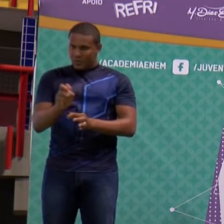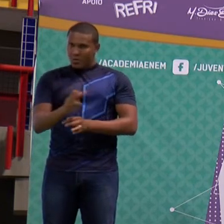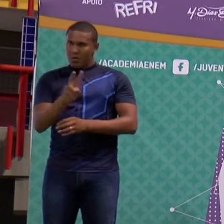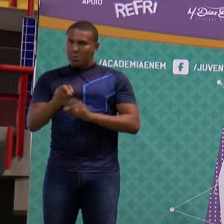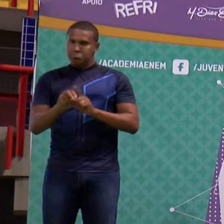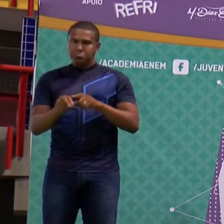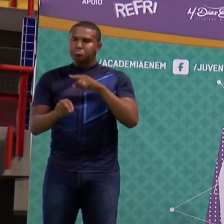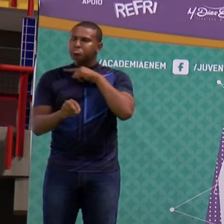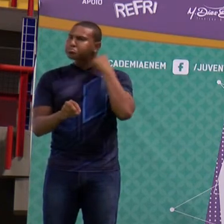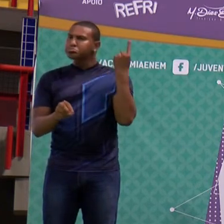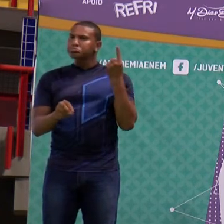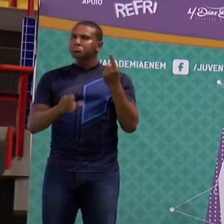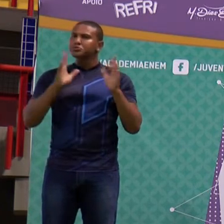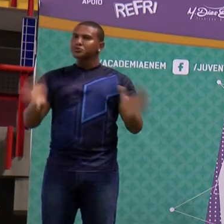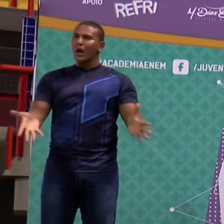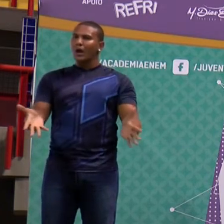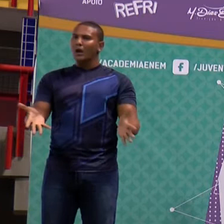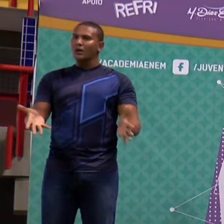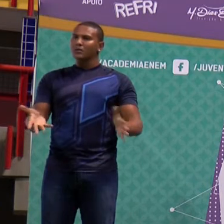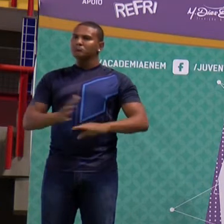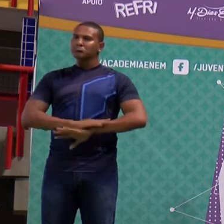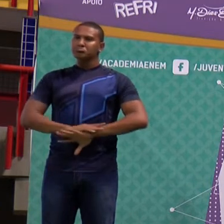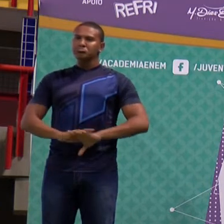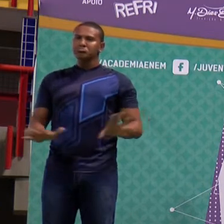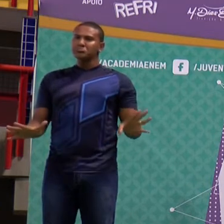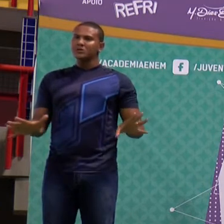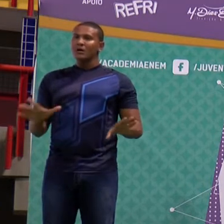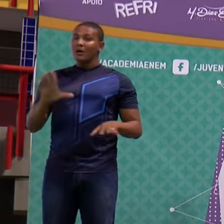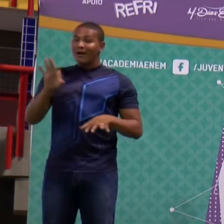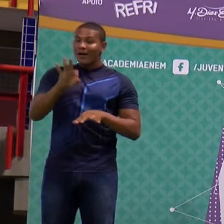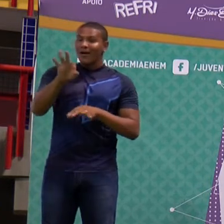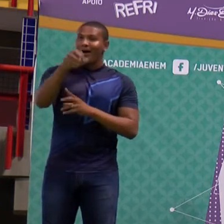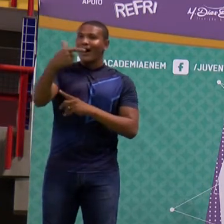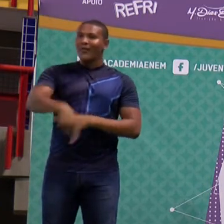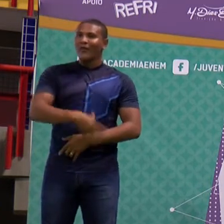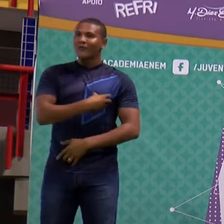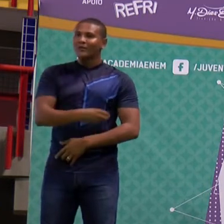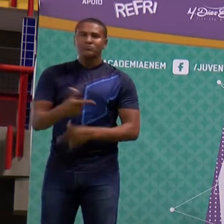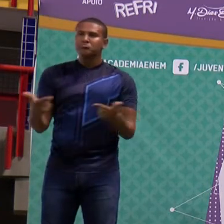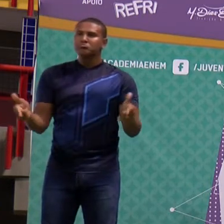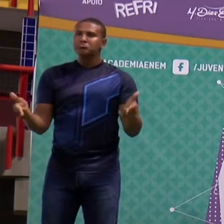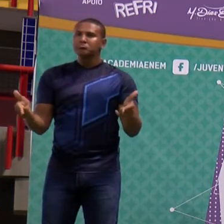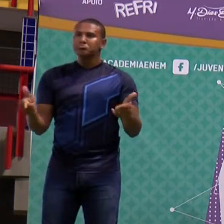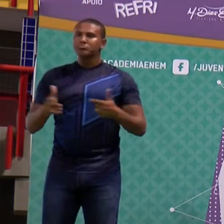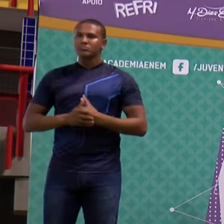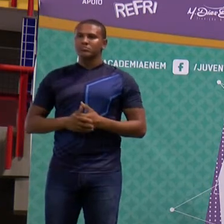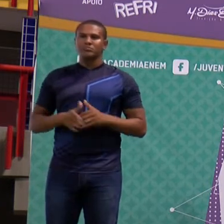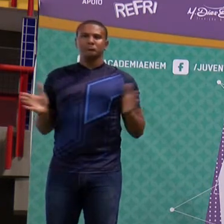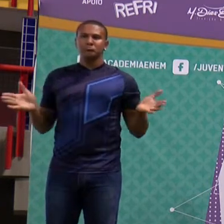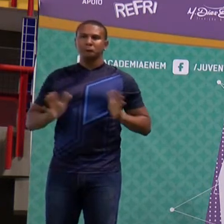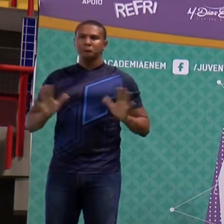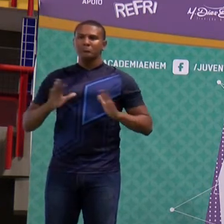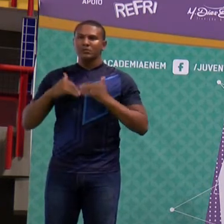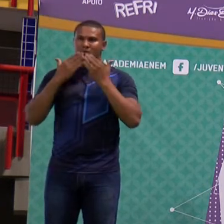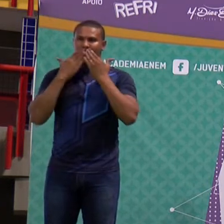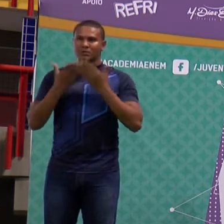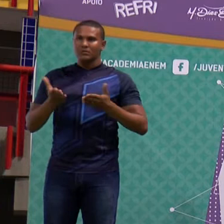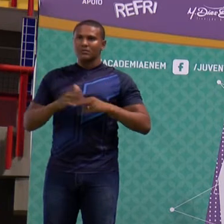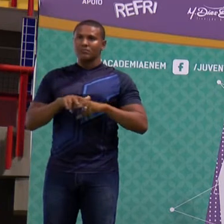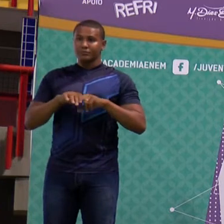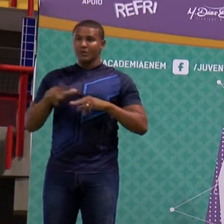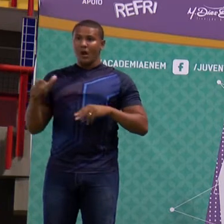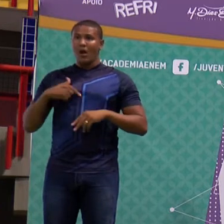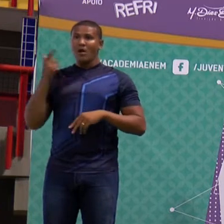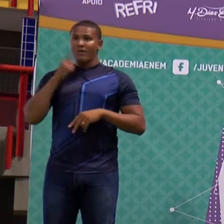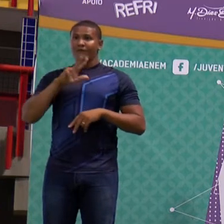geneticamente modificados pela tecnologia do DNA recombinante ou engenharia genética, eles são lançados no ambiente,